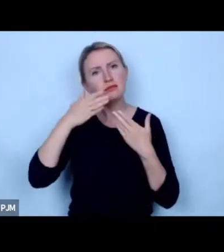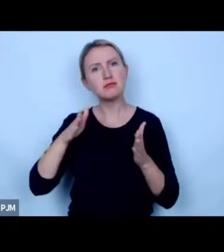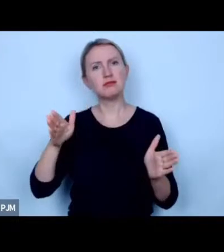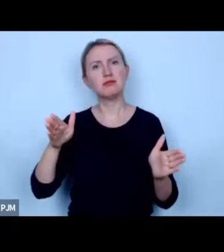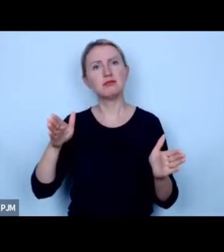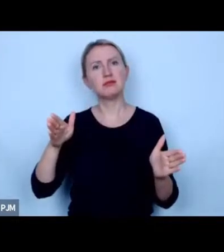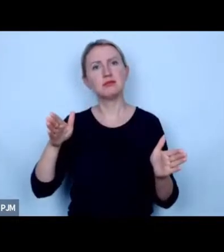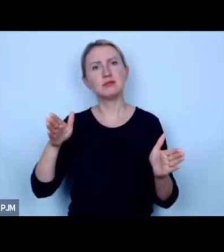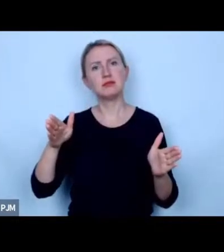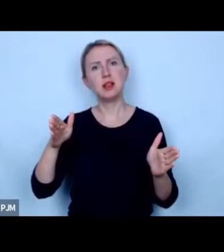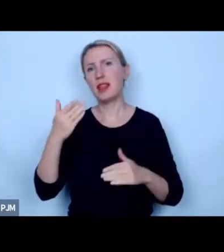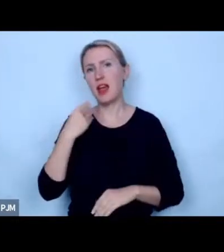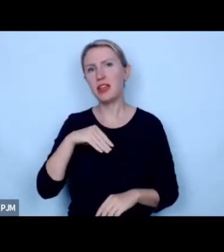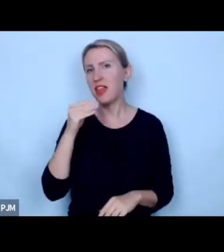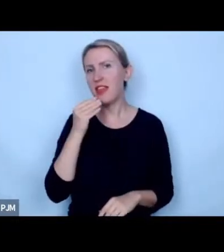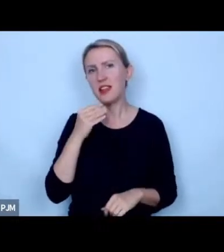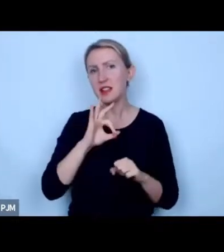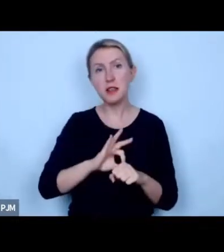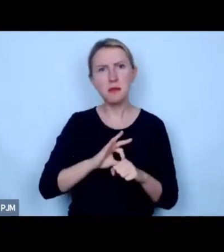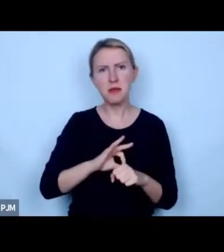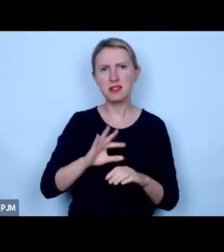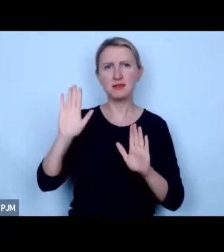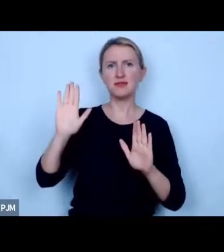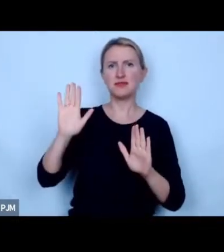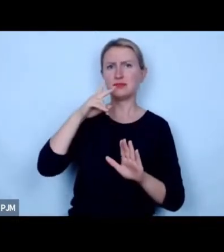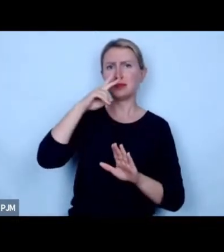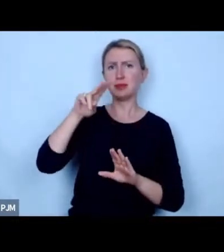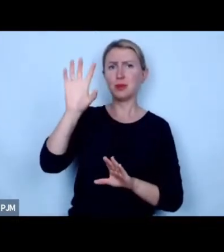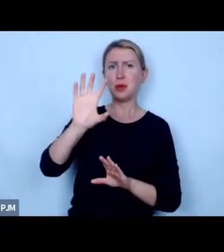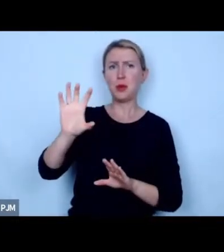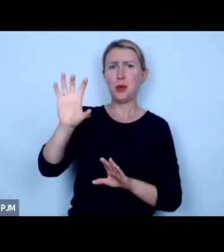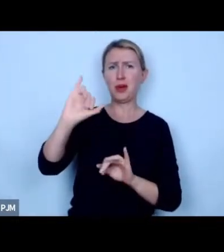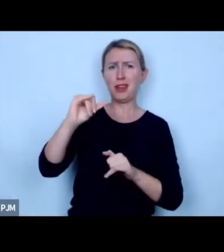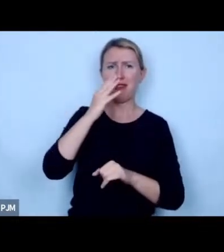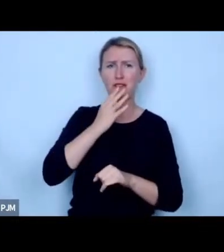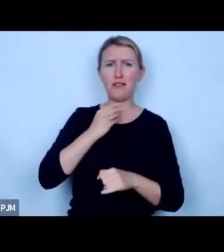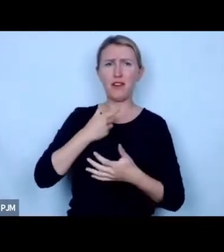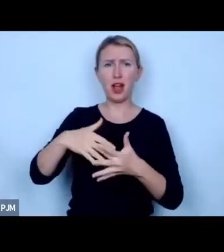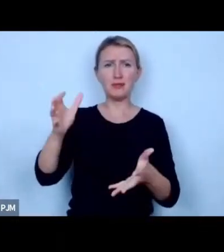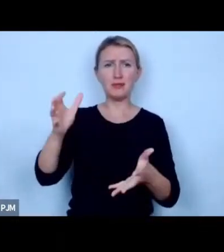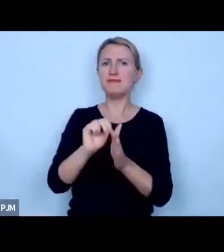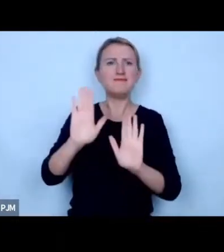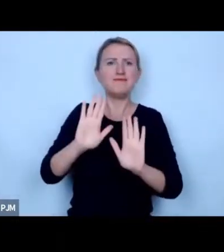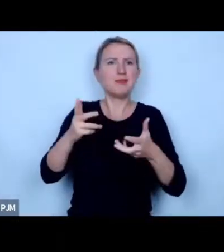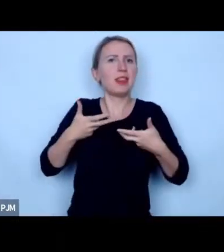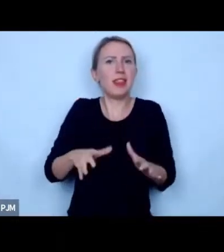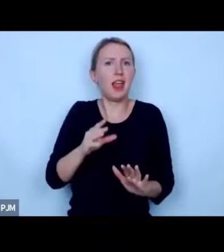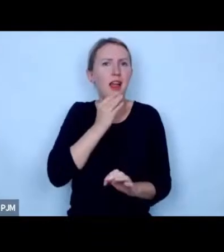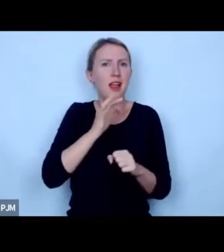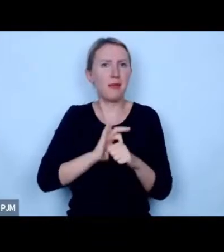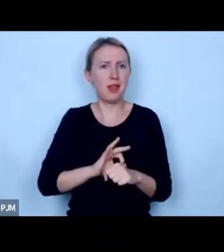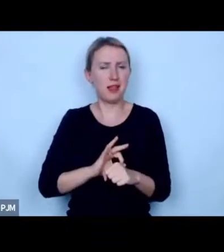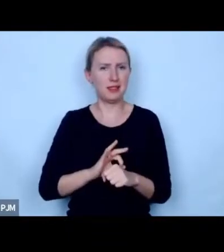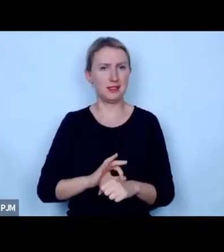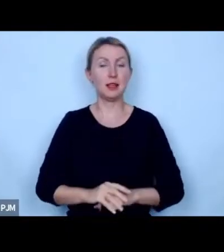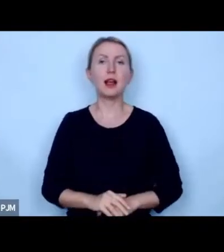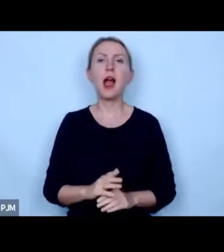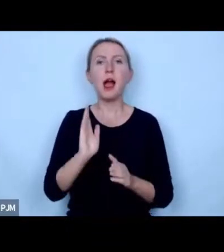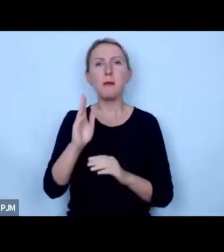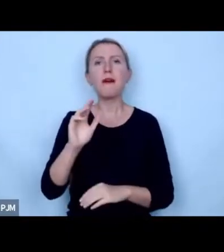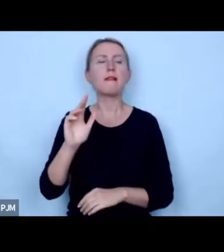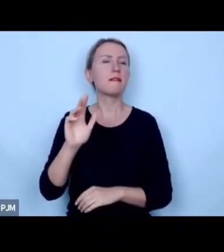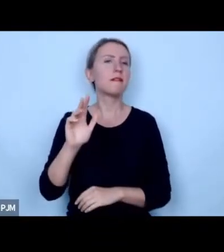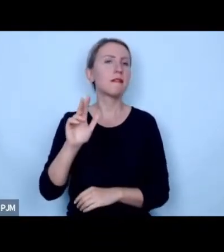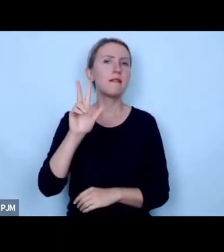niejedzenie mięsa odejście od niejedzenia mięsa i później przejście na